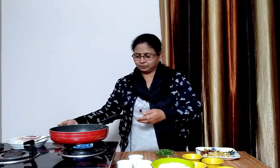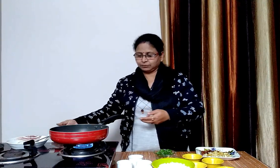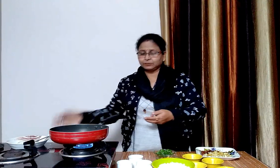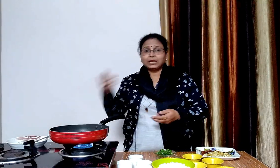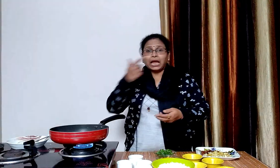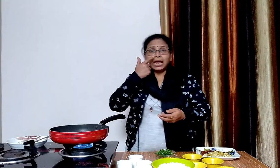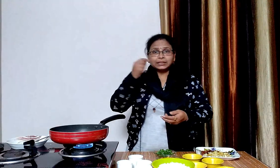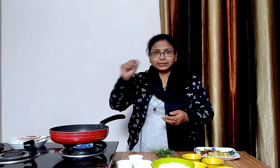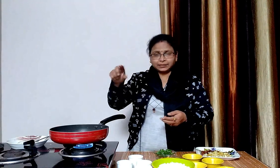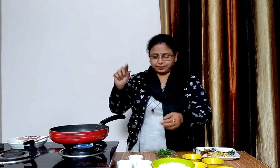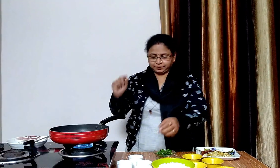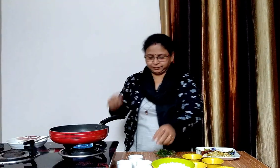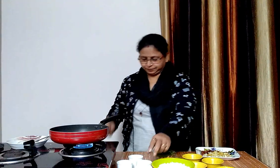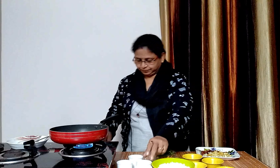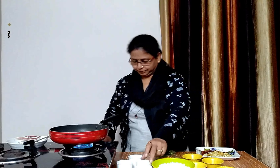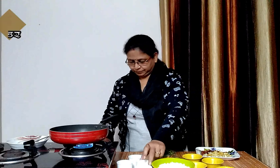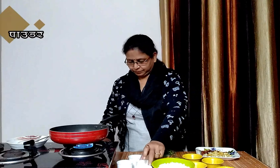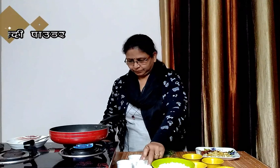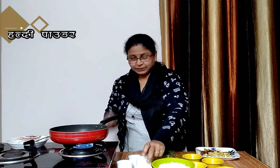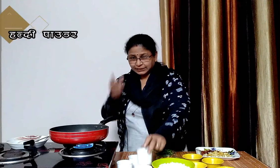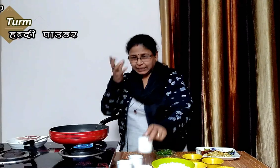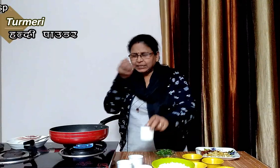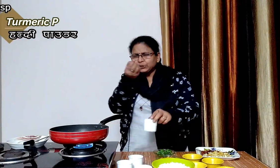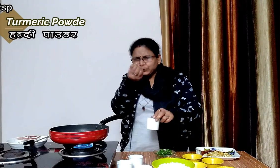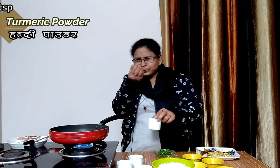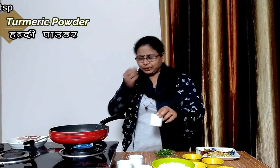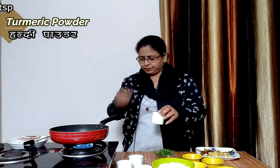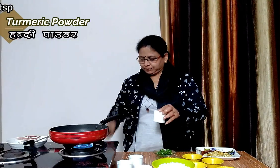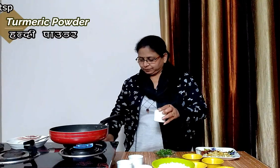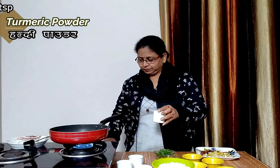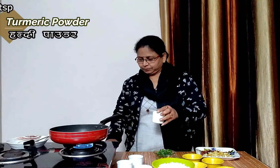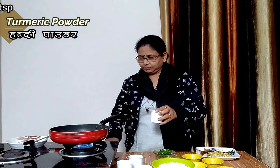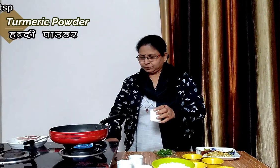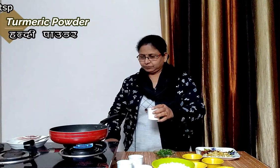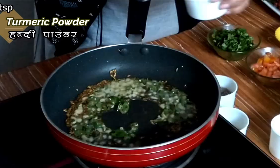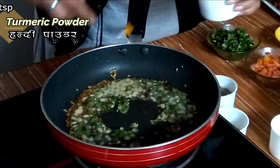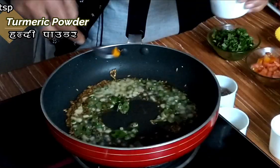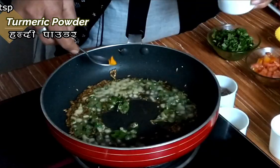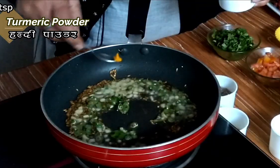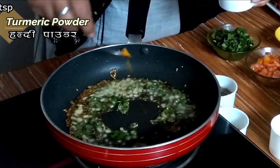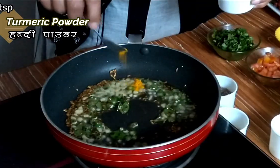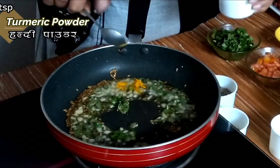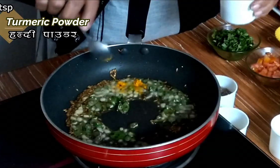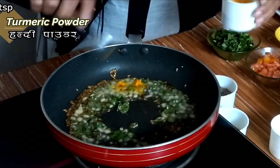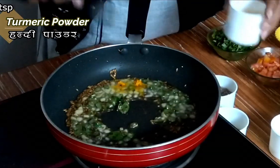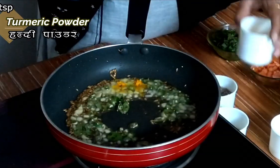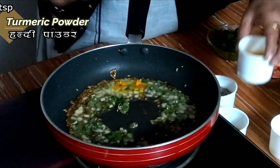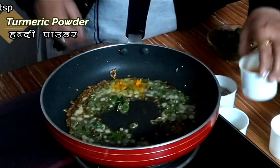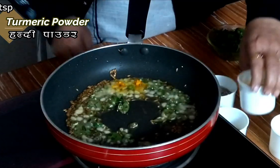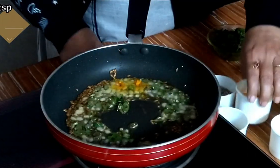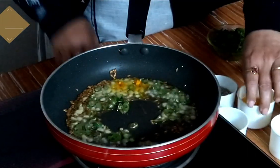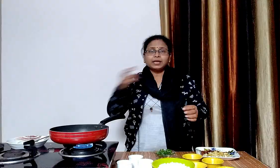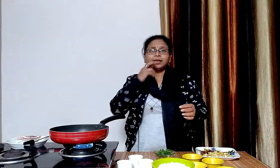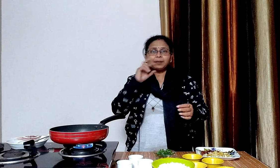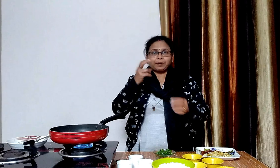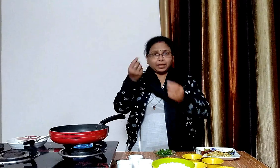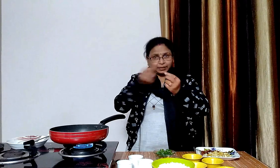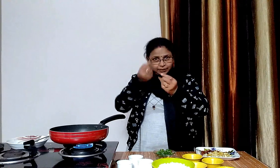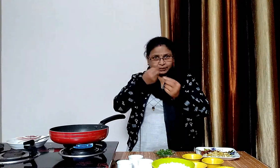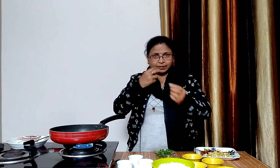अब इसमें थोड़ी सी हल्दी कटा हुआ टमाटर